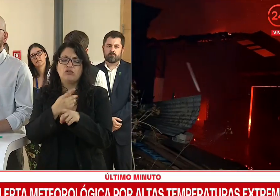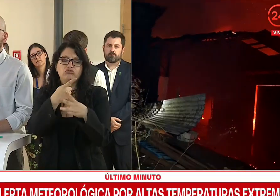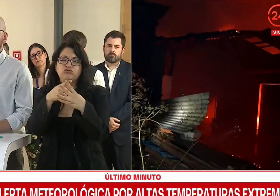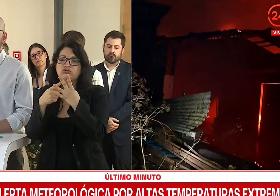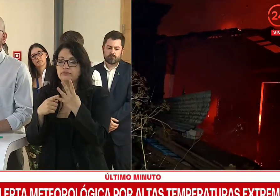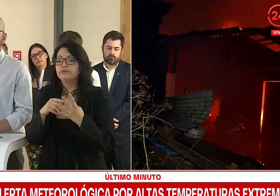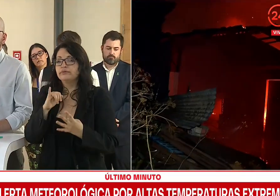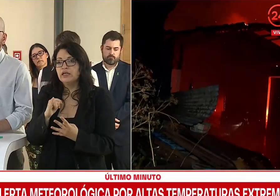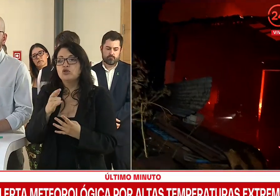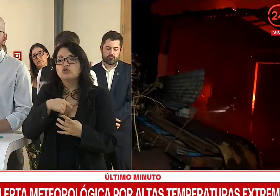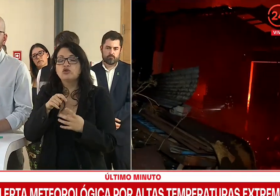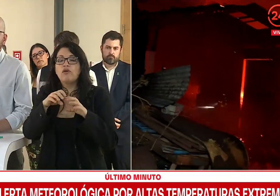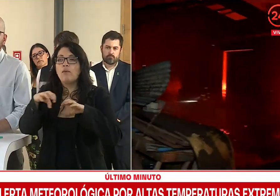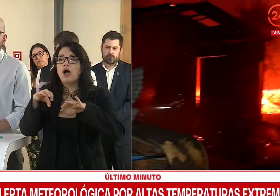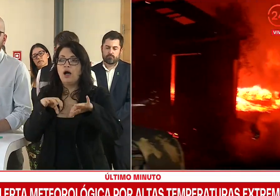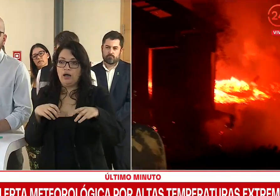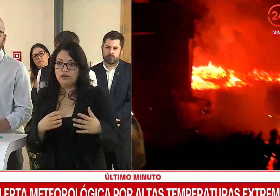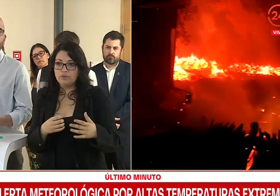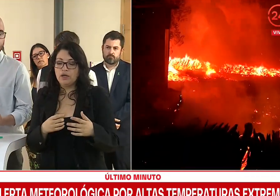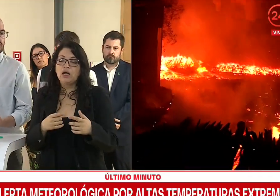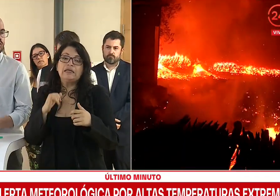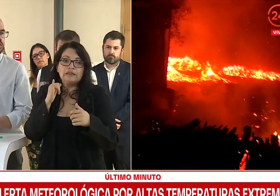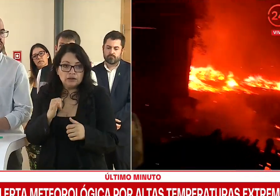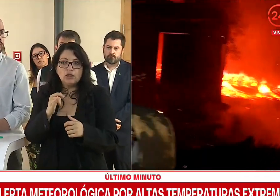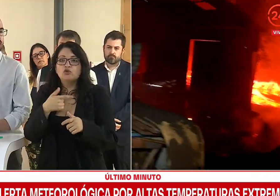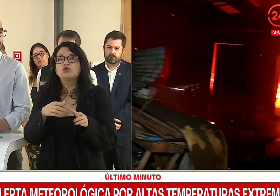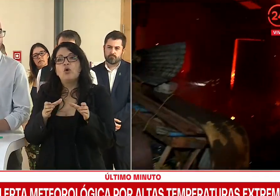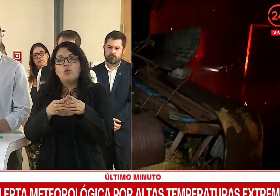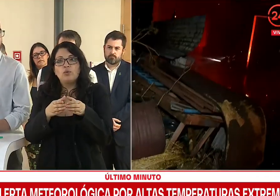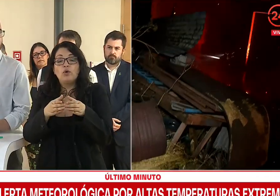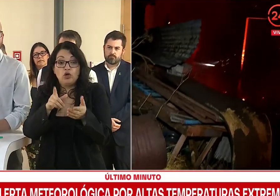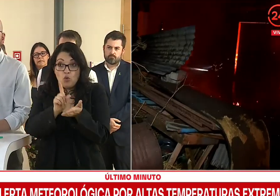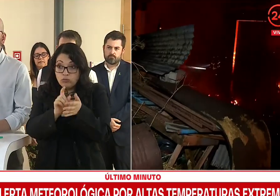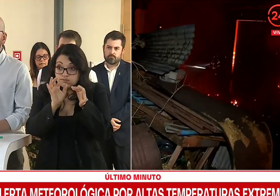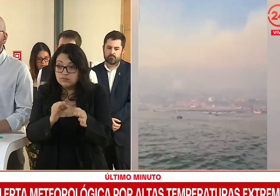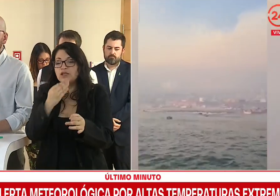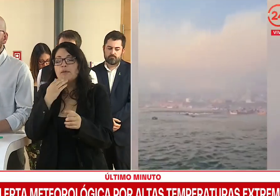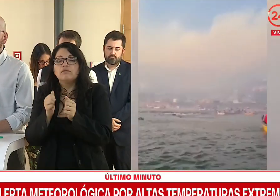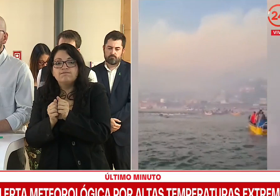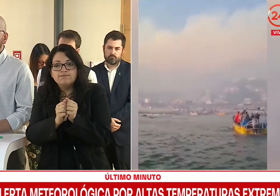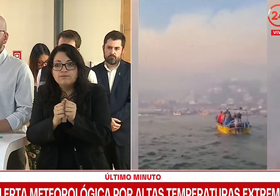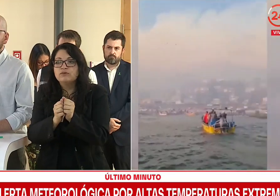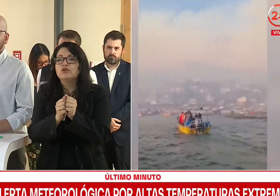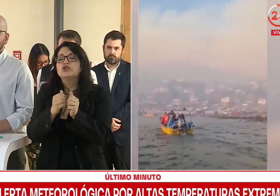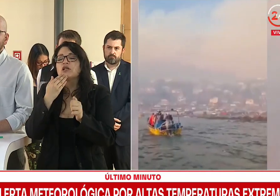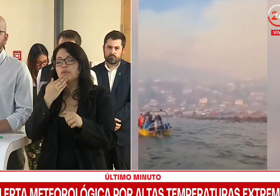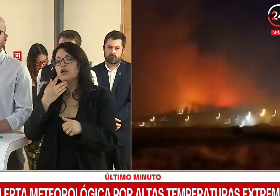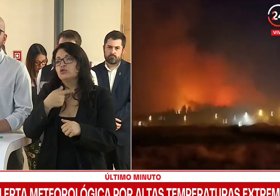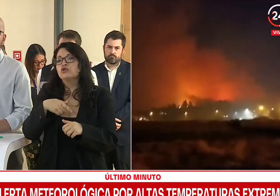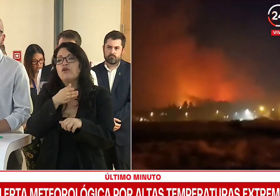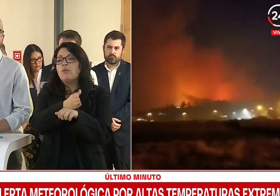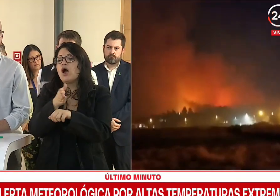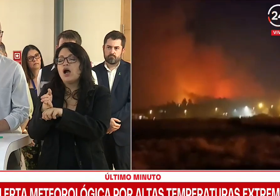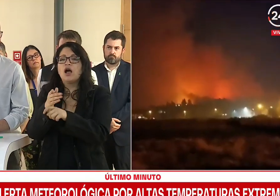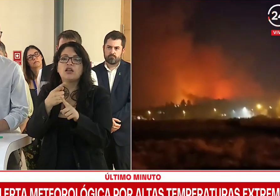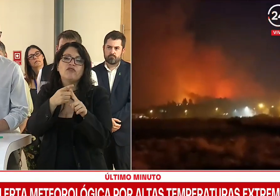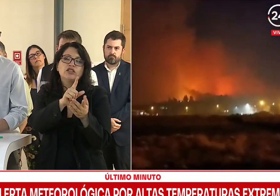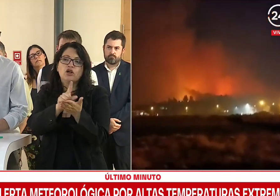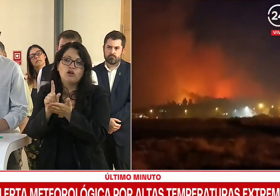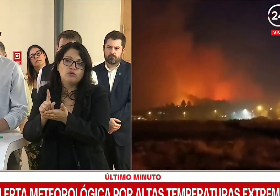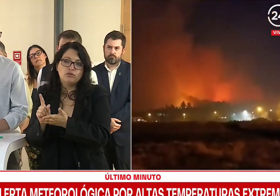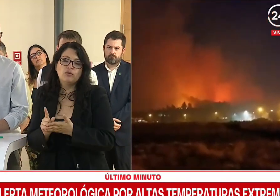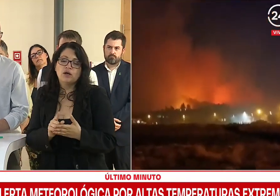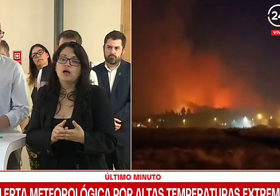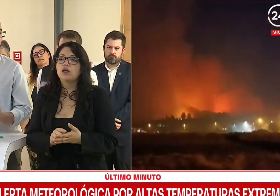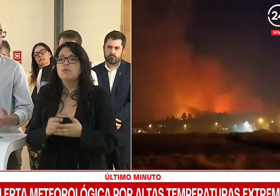obviamente vamos a estar acompañando los equipos en terreno, así que vamos a hacer visitas a distintas localidades para